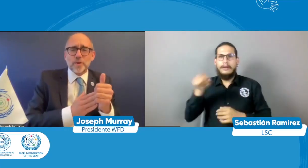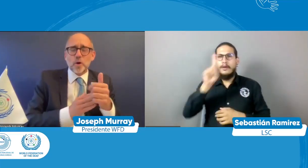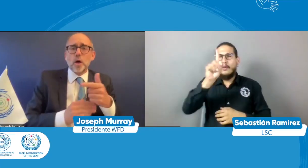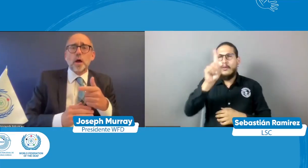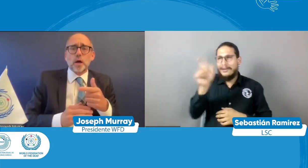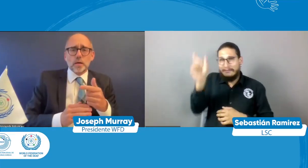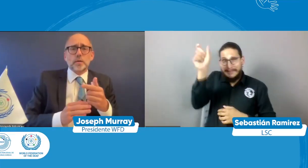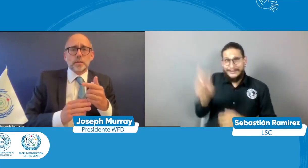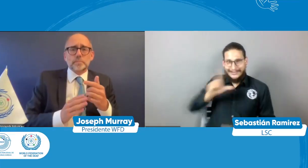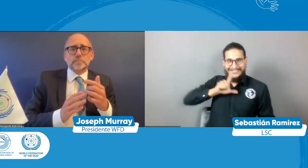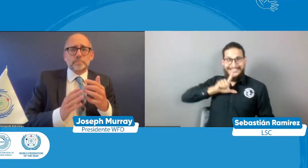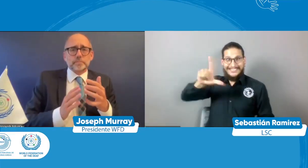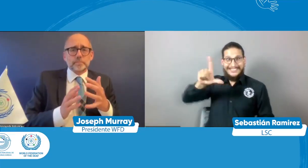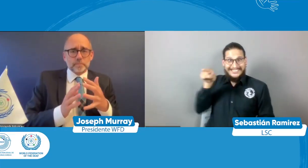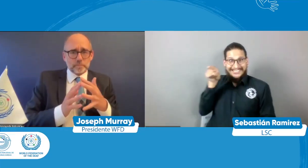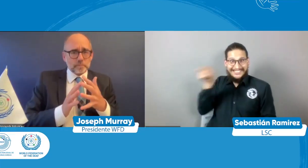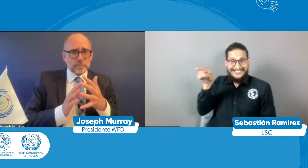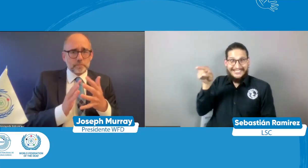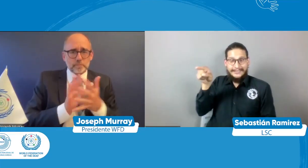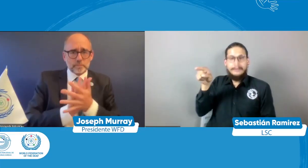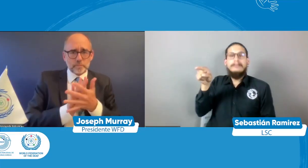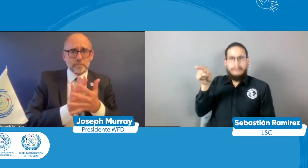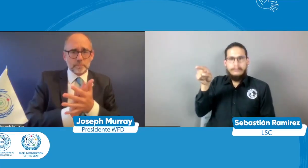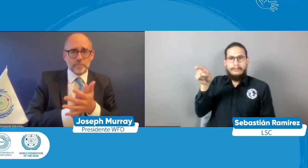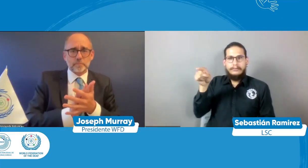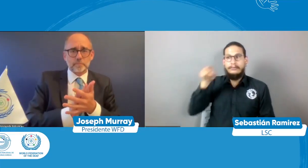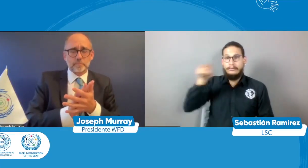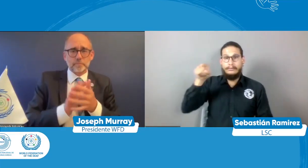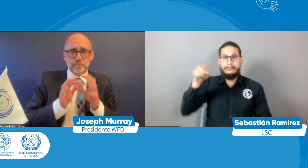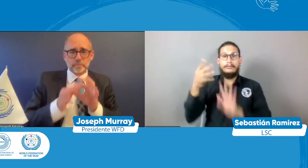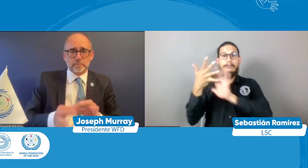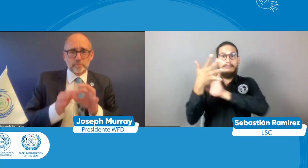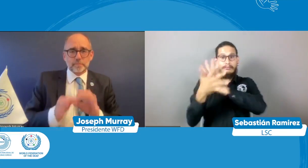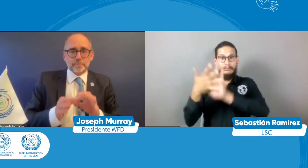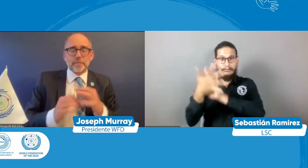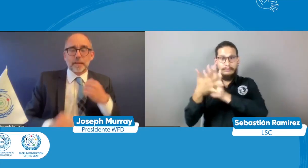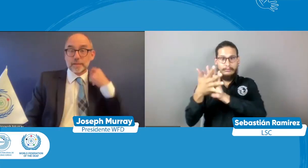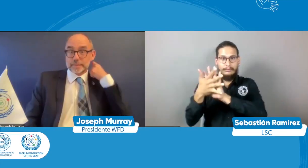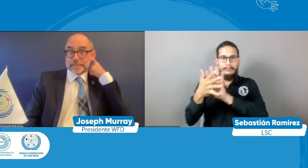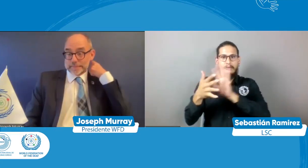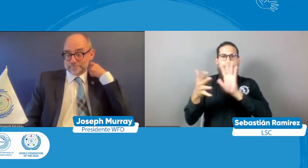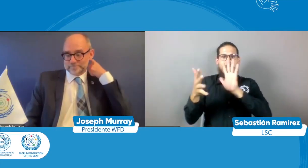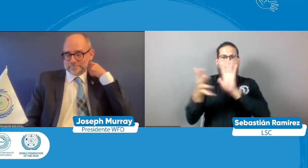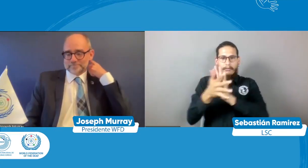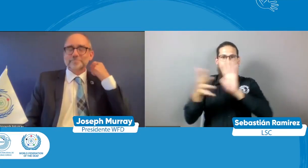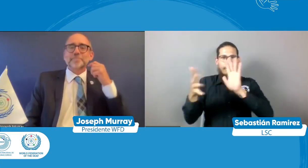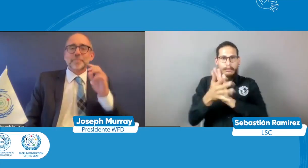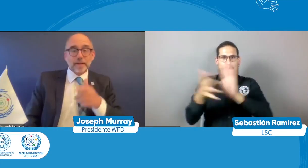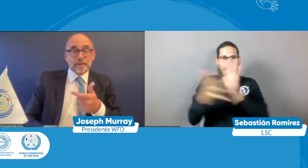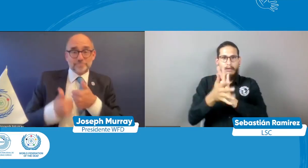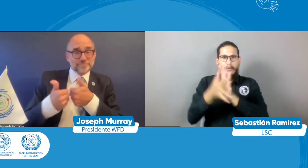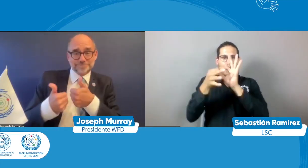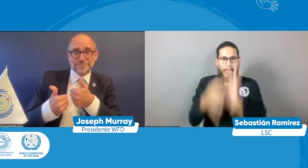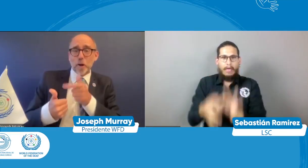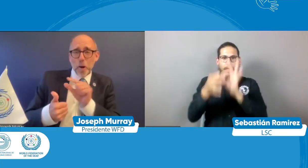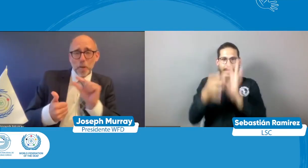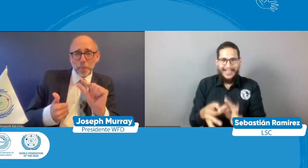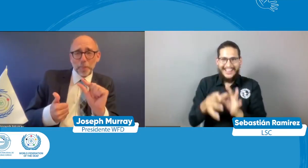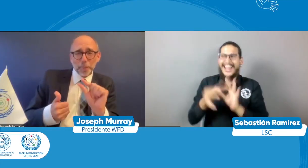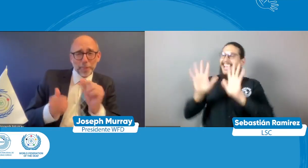y una persona líder mundial efectivamente pues hacía como a su manera la lengua de señas y